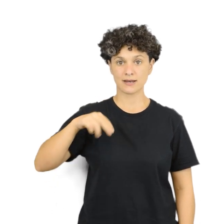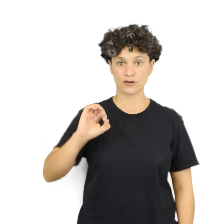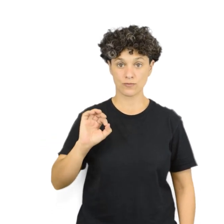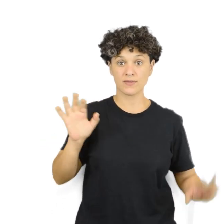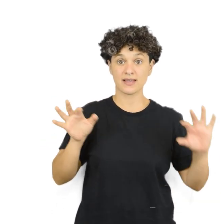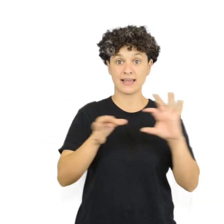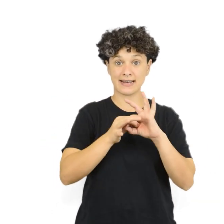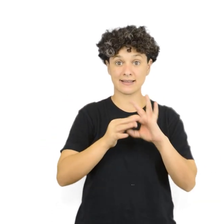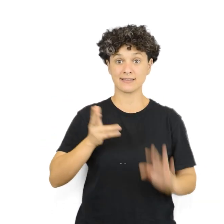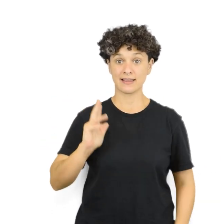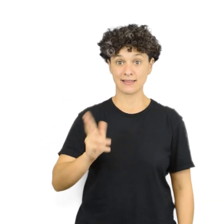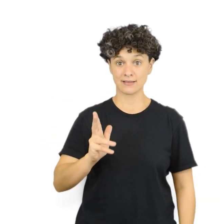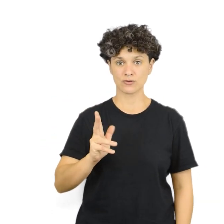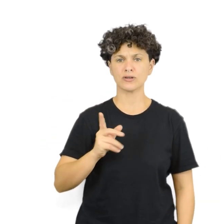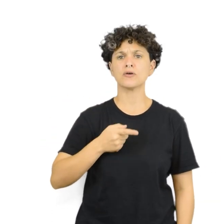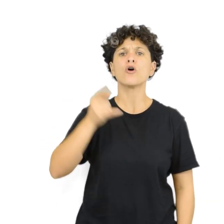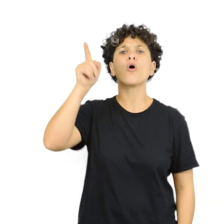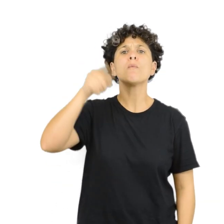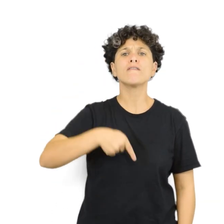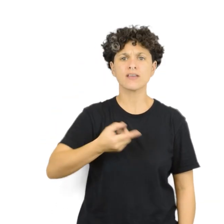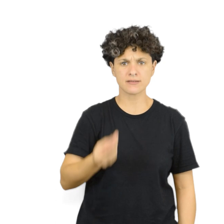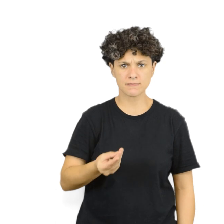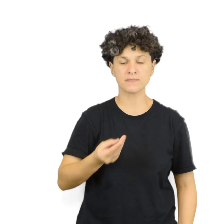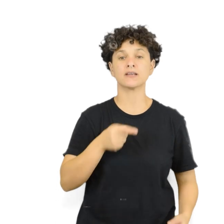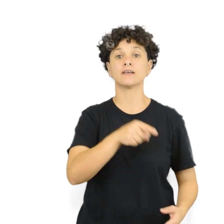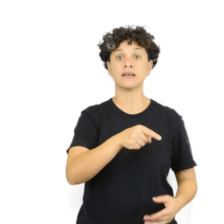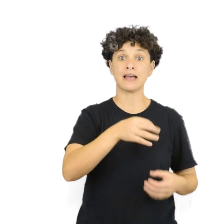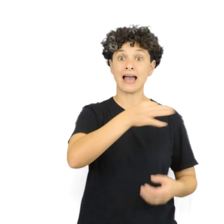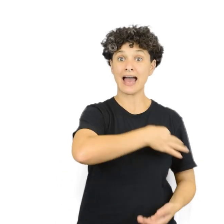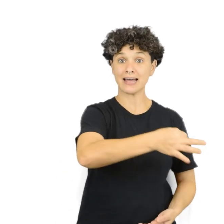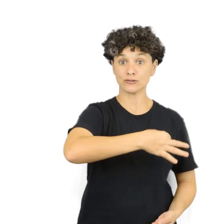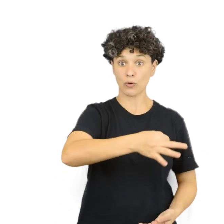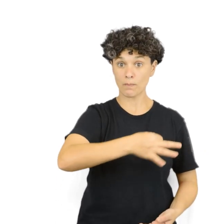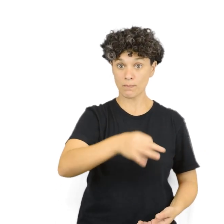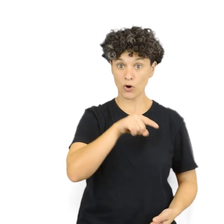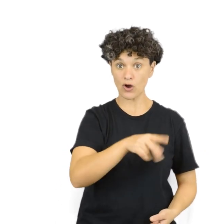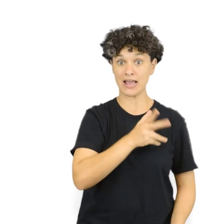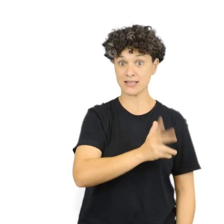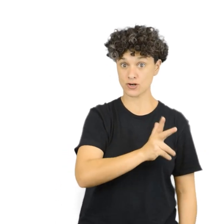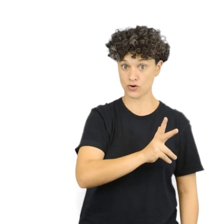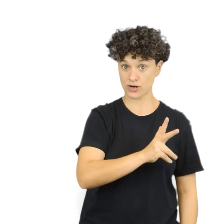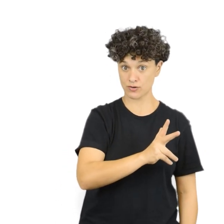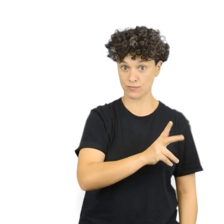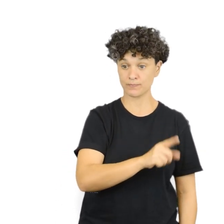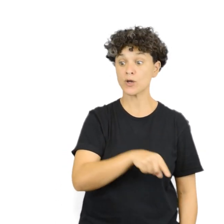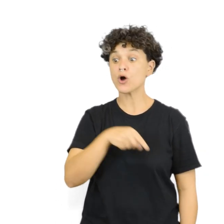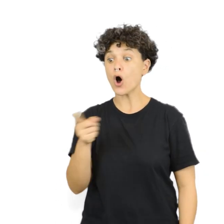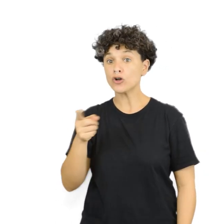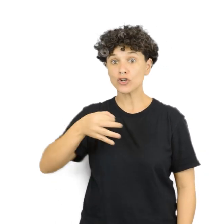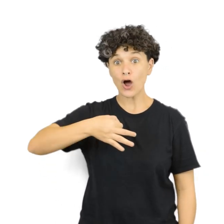El enlace de hidrógeno es un tipo de enlace de baja energía. El enlace de hidrógeno se establece entre un átomo de